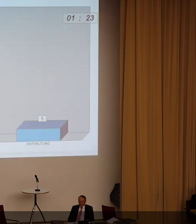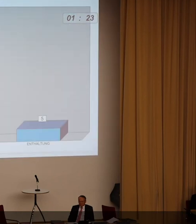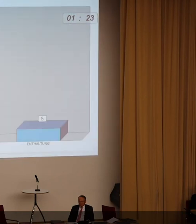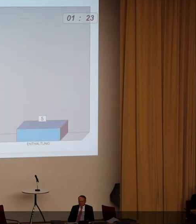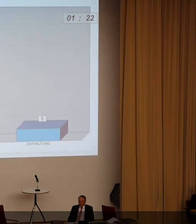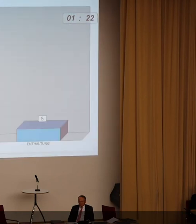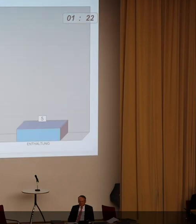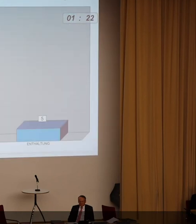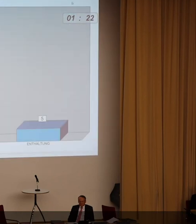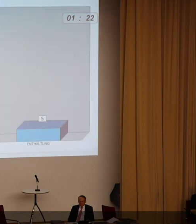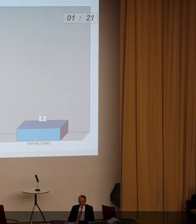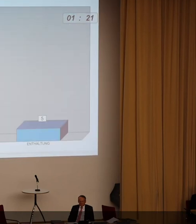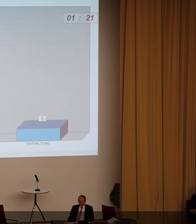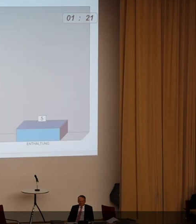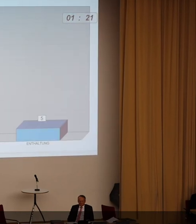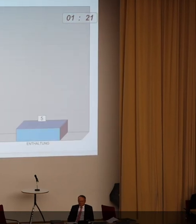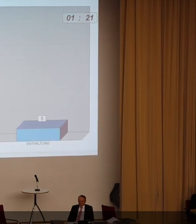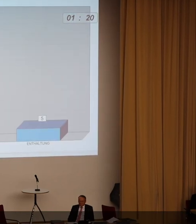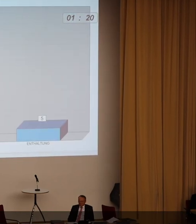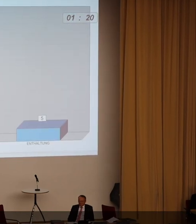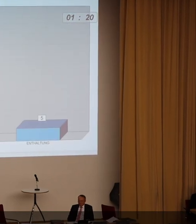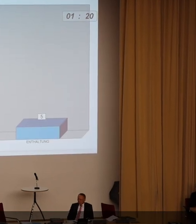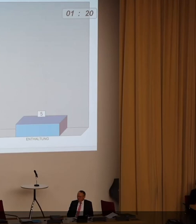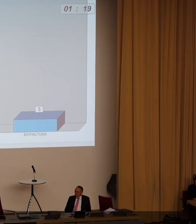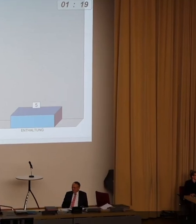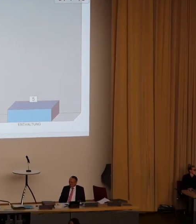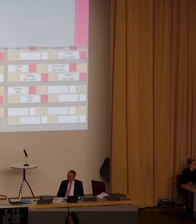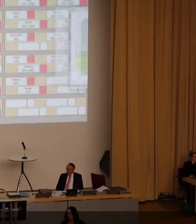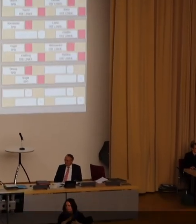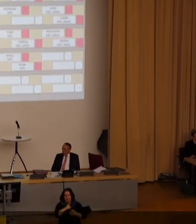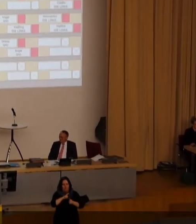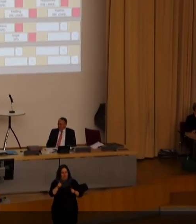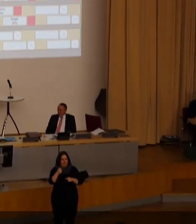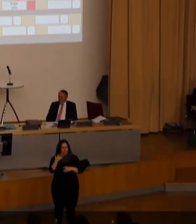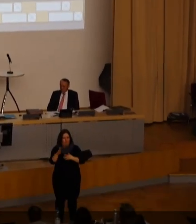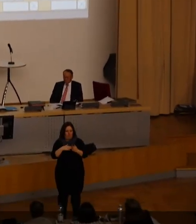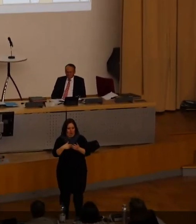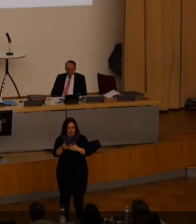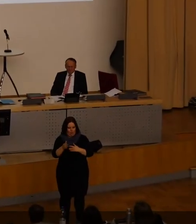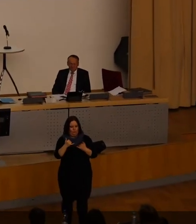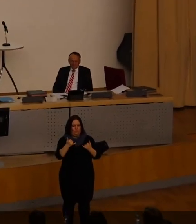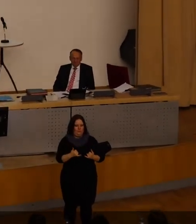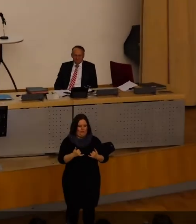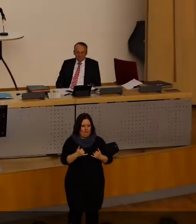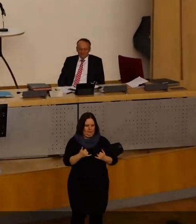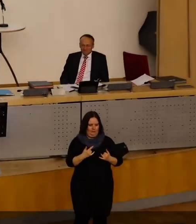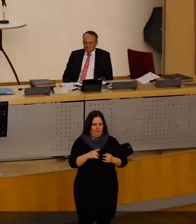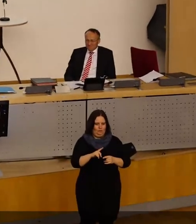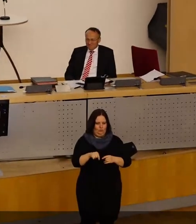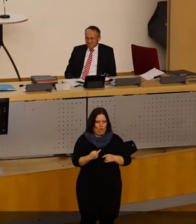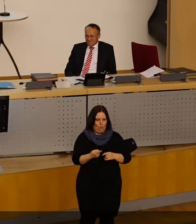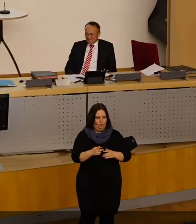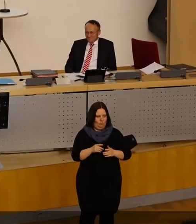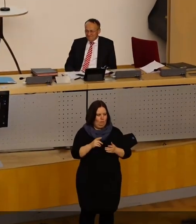16 Ja-Stimmen, 46.9.5. Enthaltungen damit abgelehnt. Damit kommen wir zur